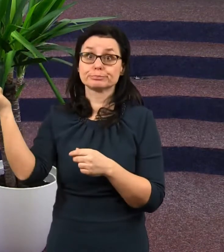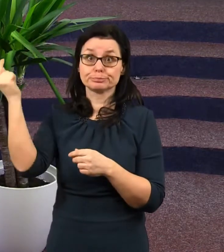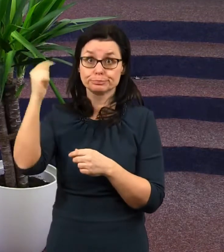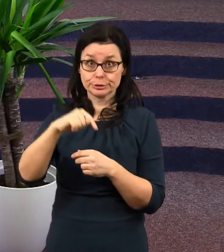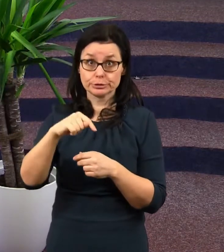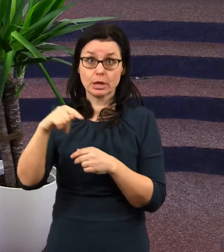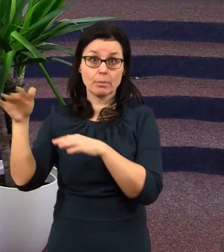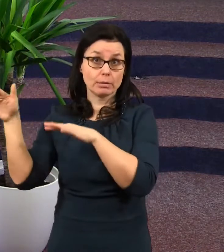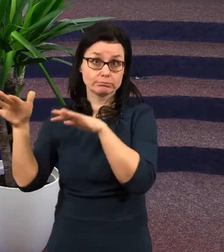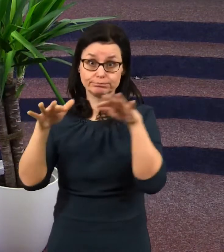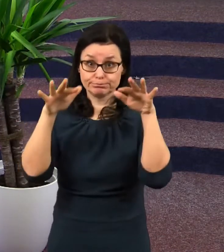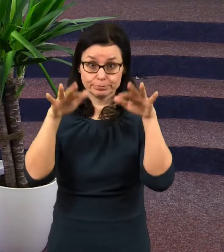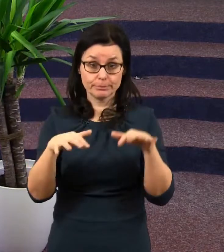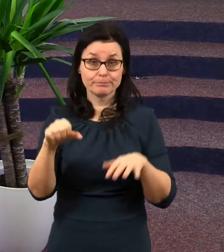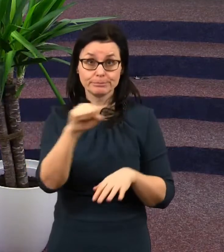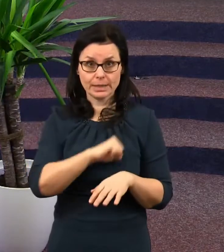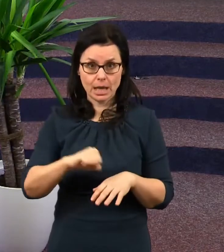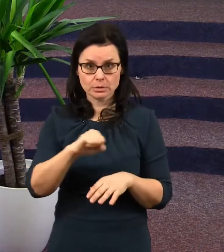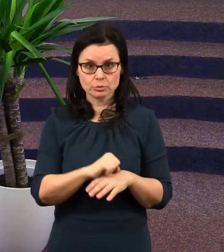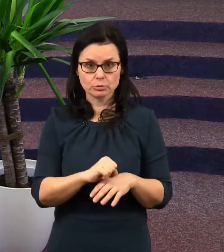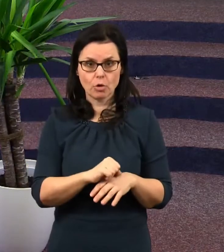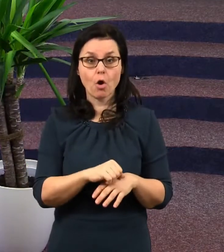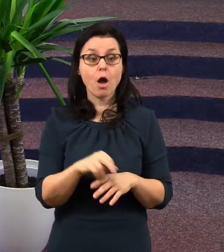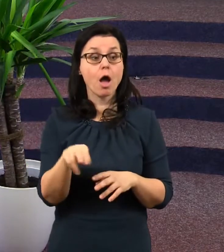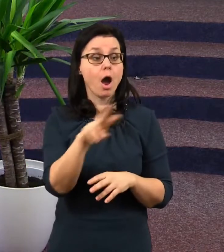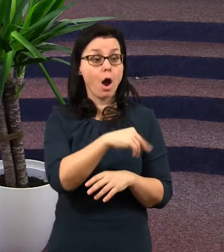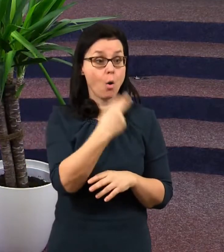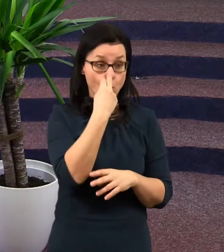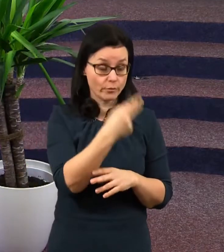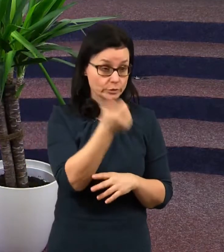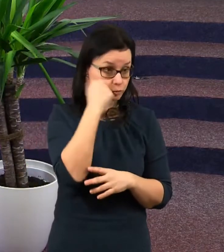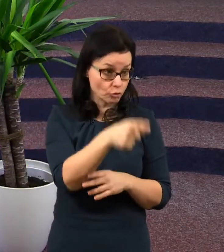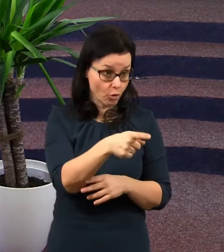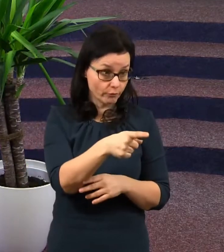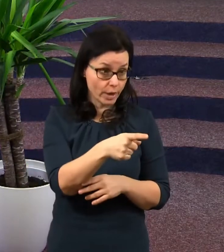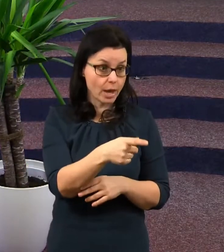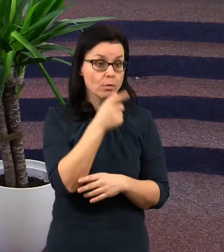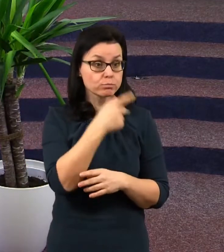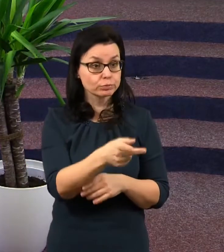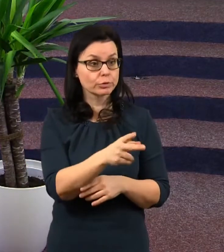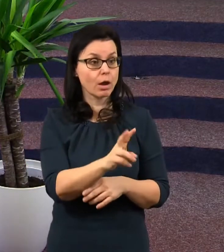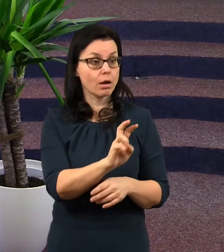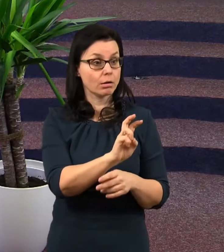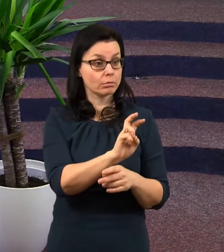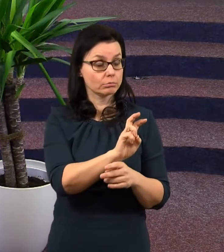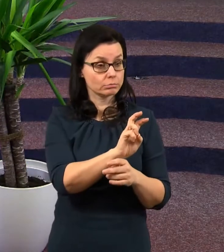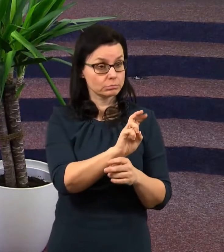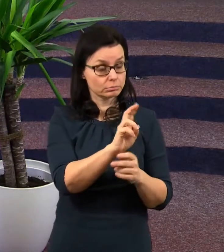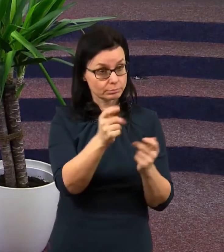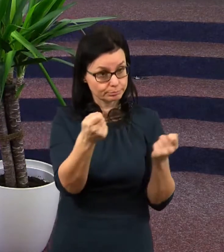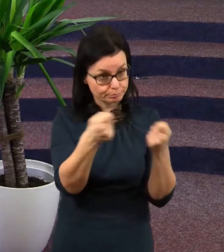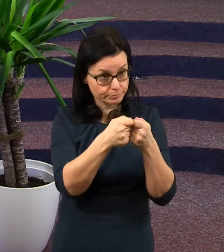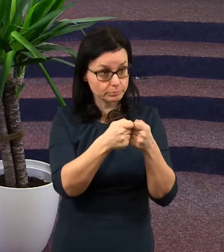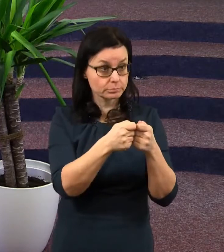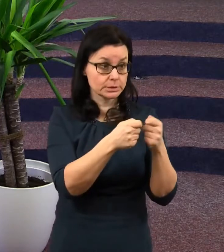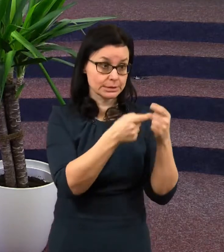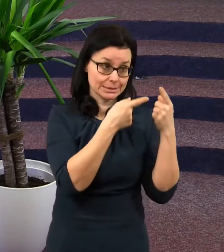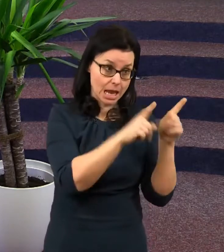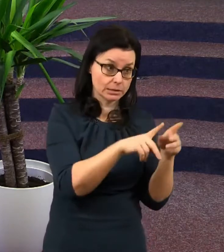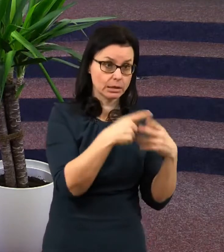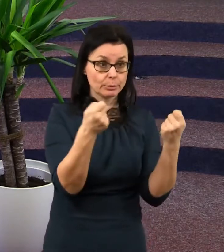postaví na stranu dňábla anebo na stranu pána Ježíše Krista. A tento okamžik